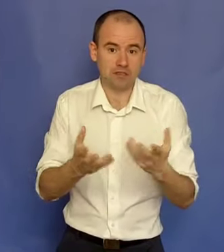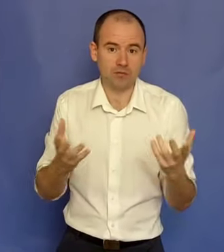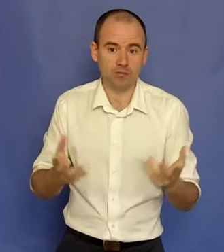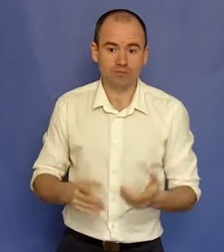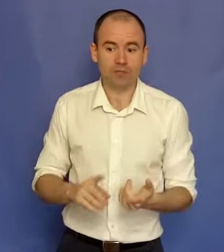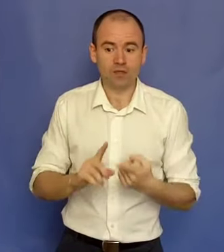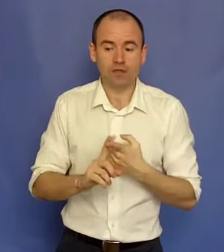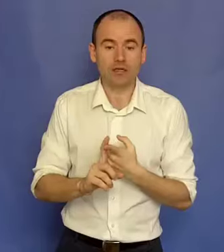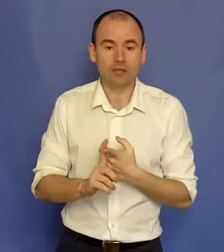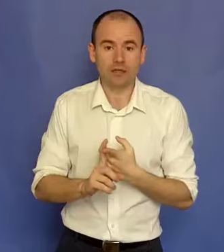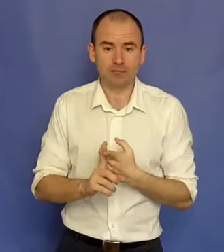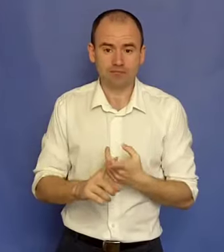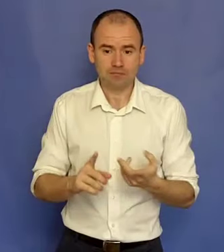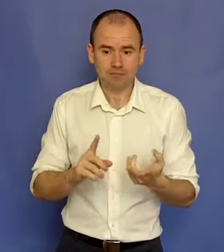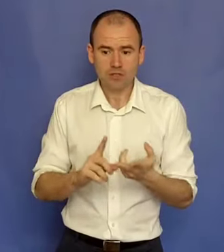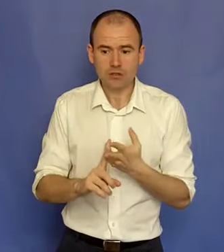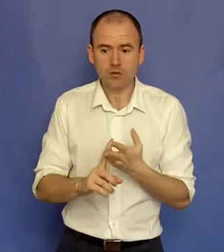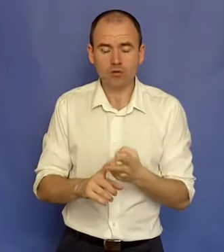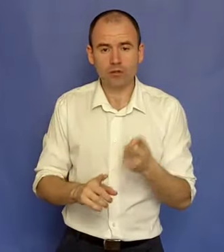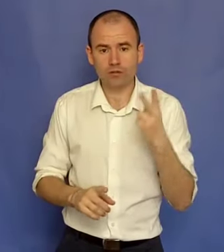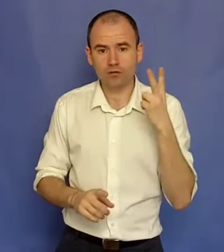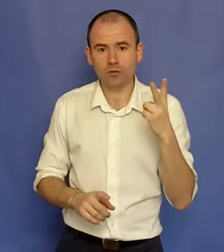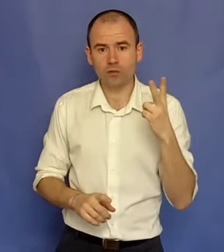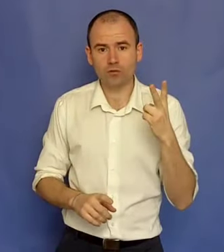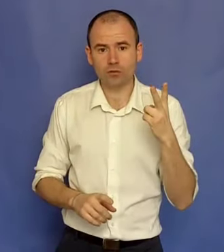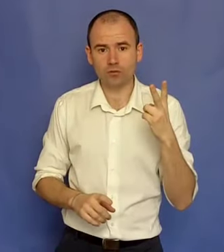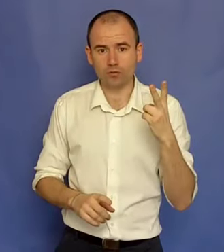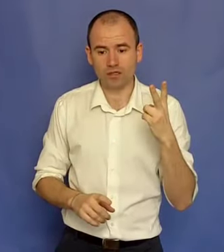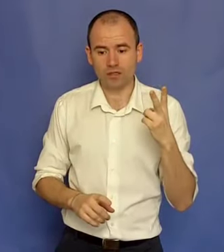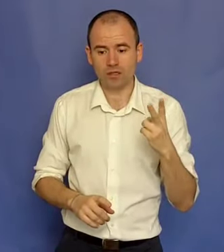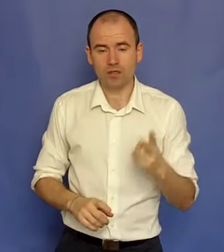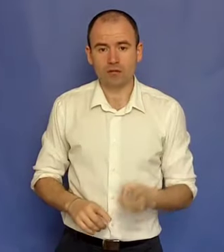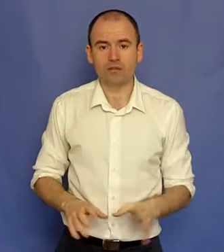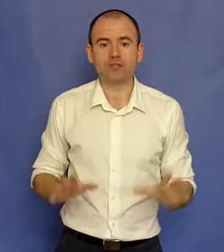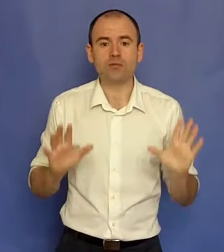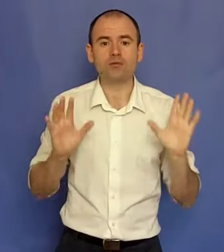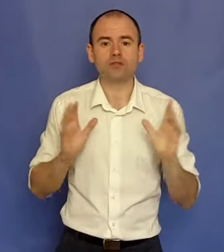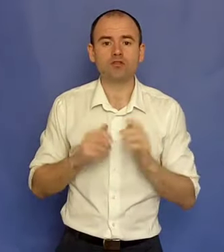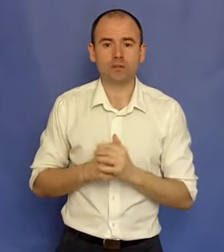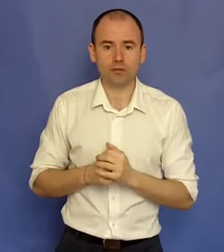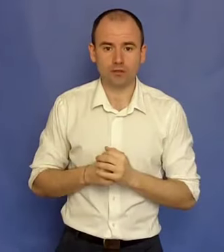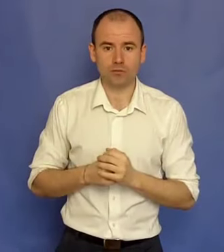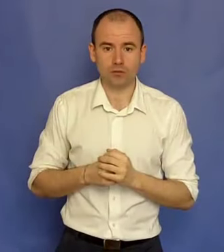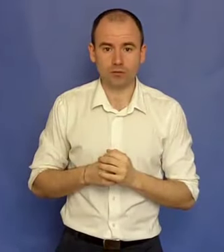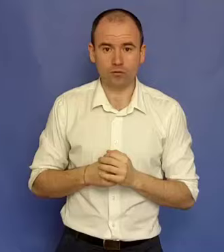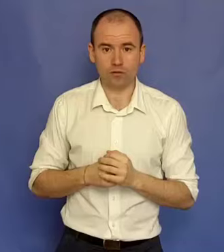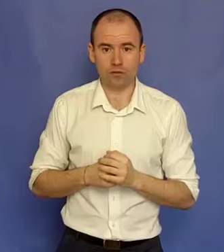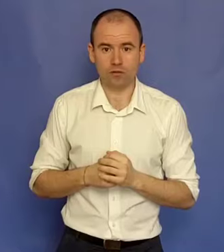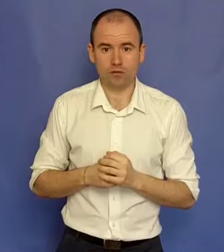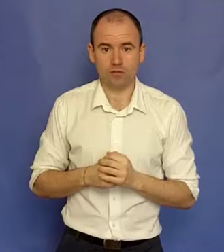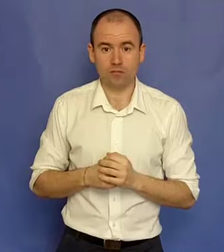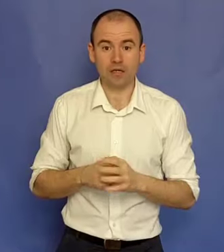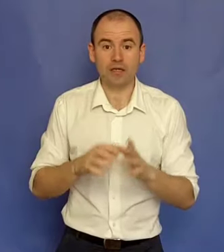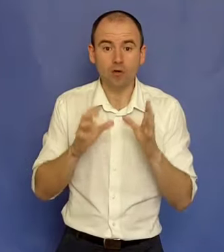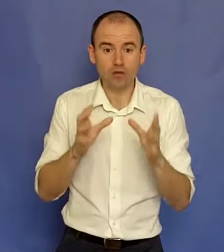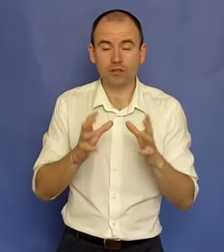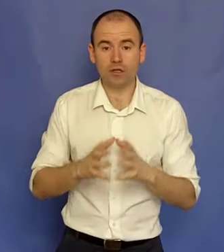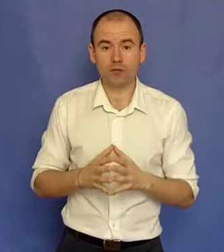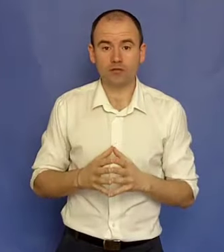exemplu. cărțile și cursurile sunt două tipuri de produse din cel puțin 12 tipuri de produse pe care oricine le poate